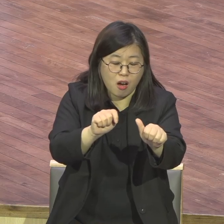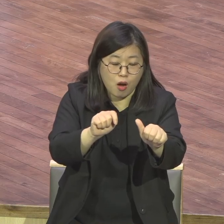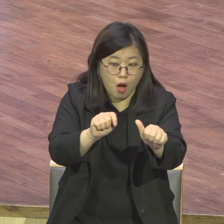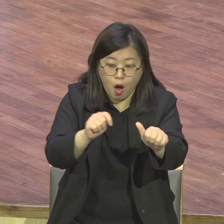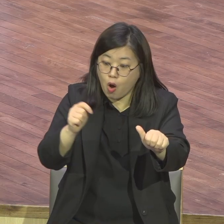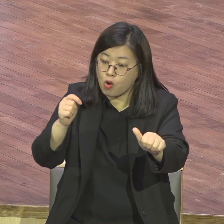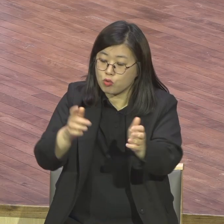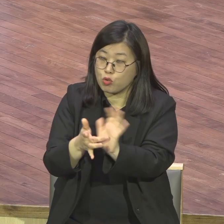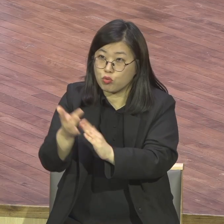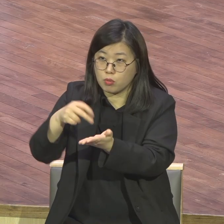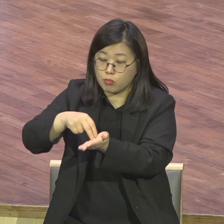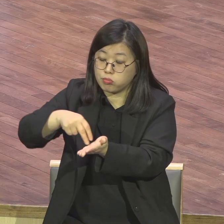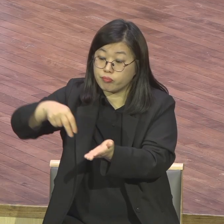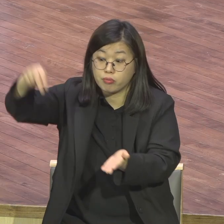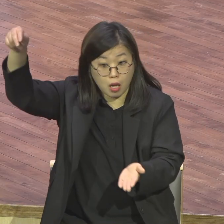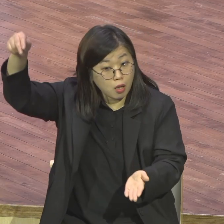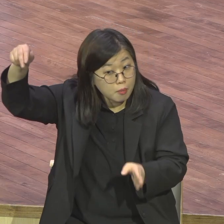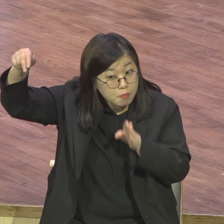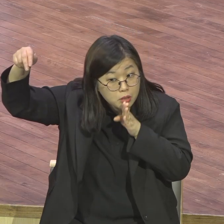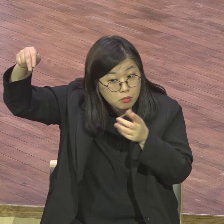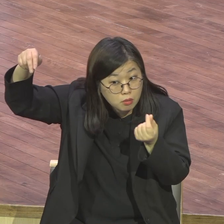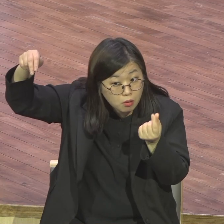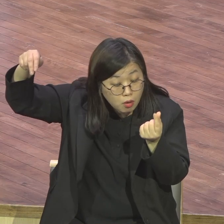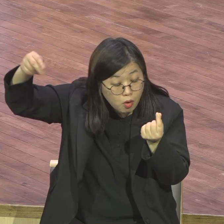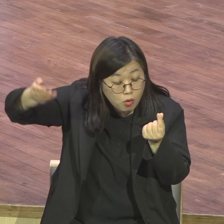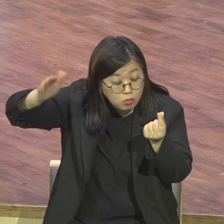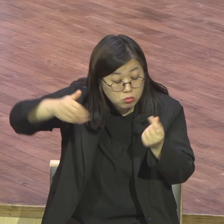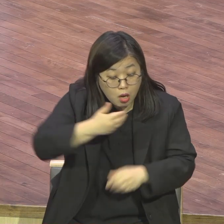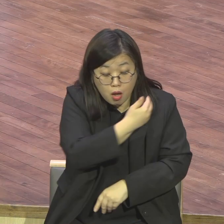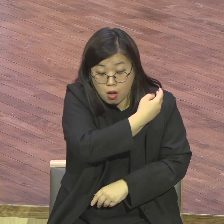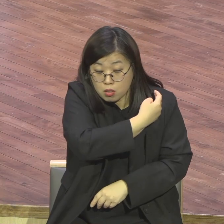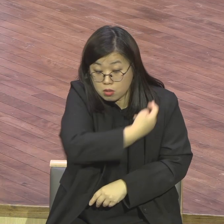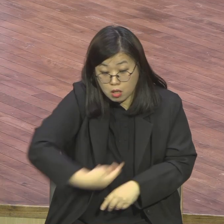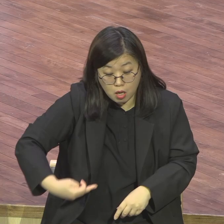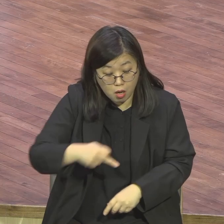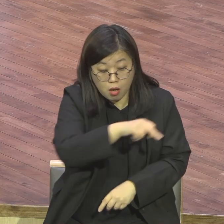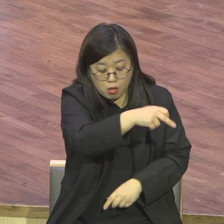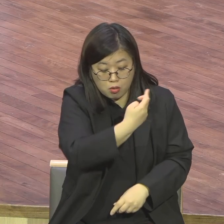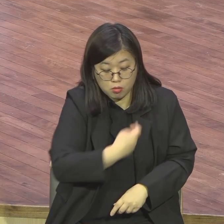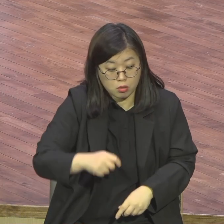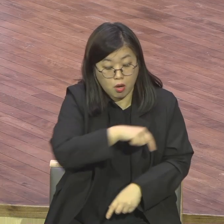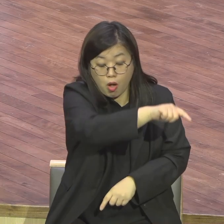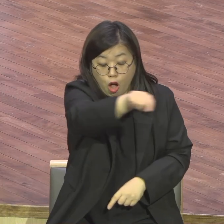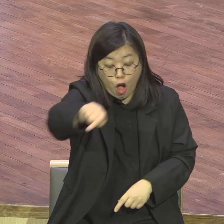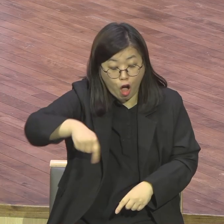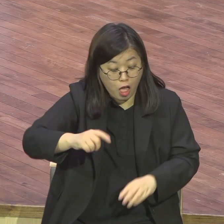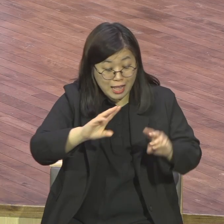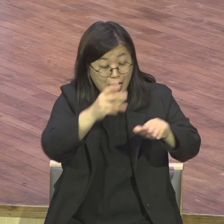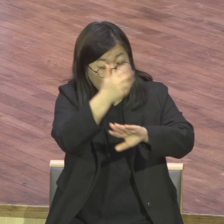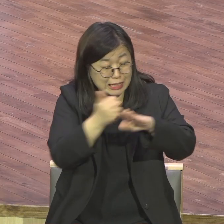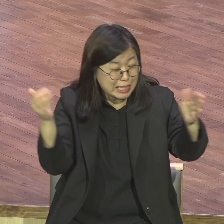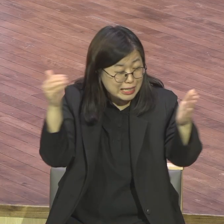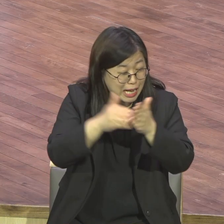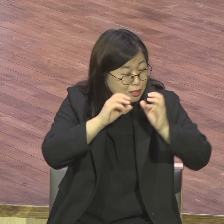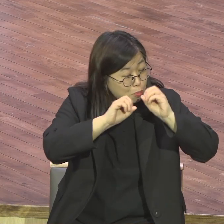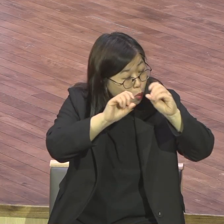주제에 내가 꼭 가야 되냐 못 가는 나라 많아요 못 들어가 전도 못해요 성교 못해요